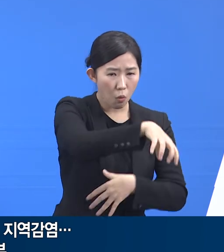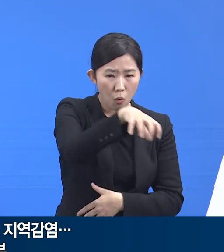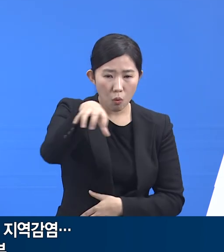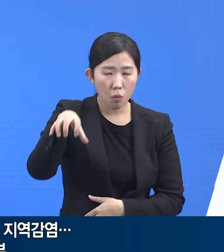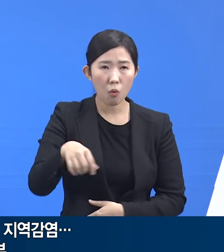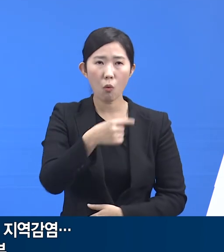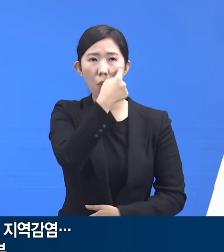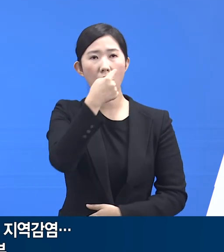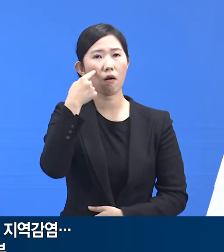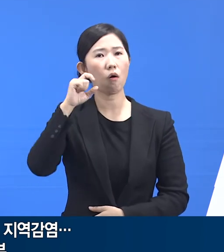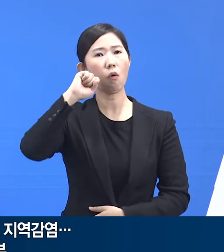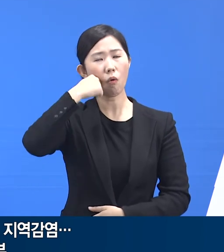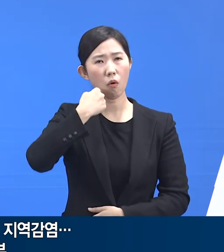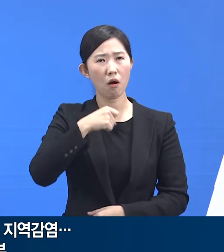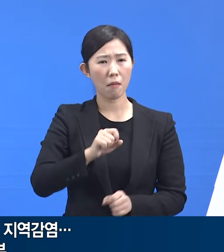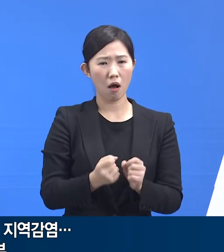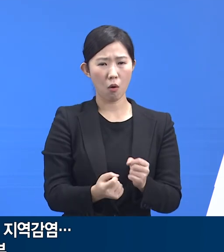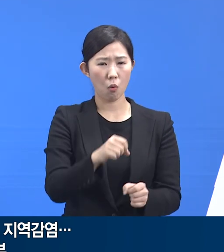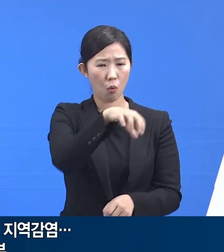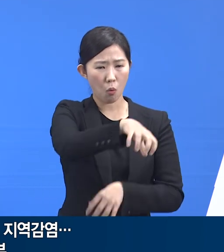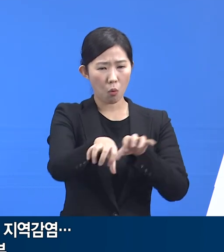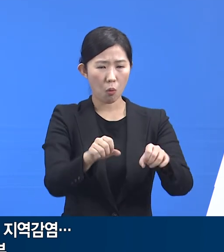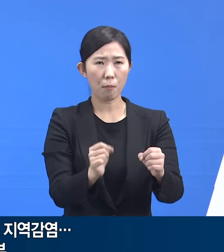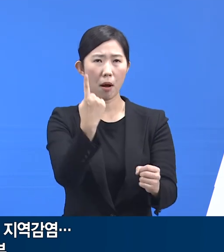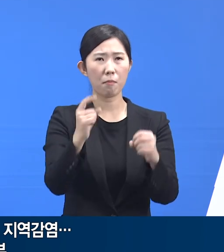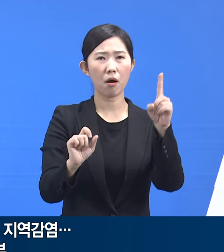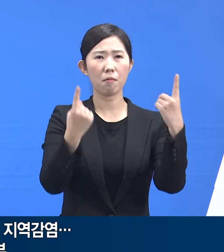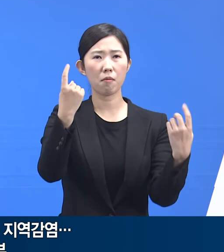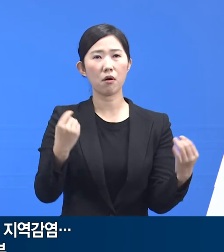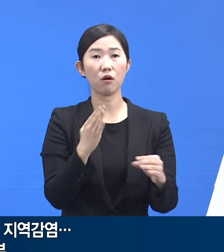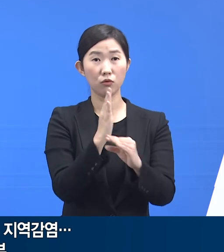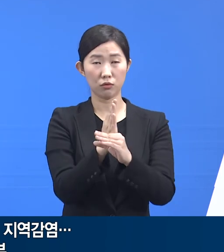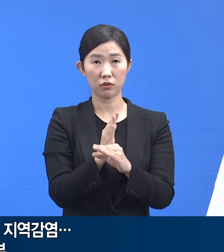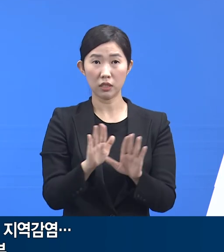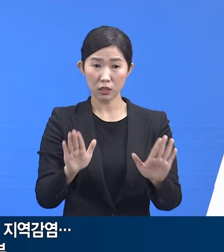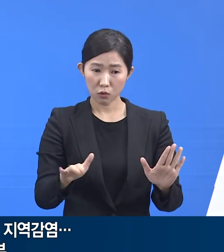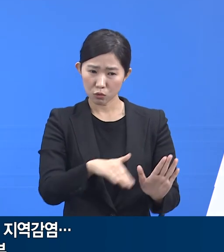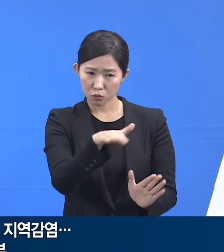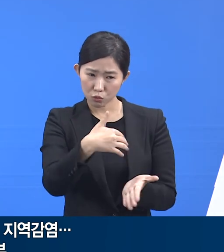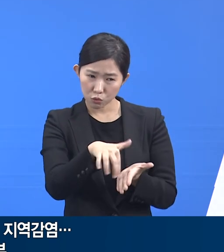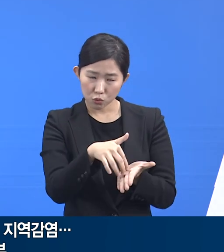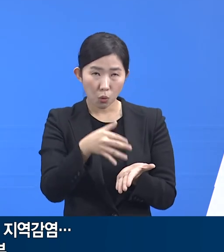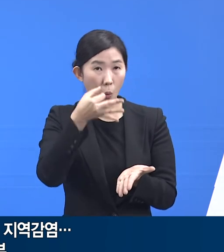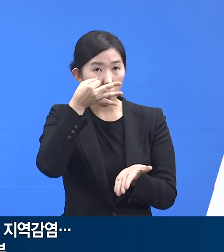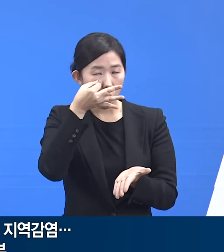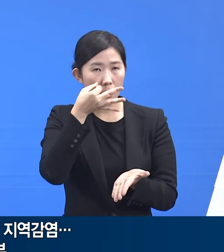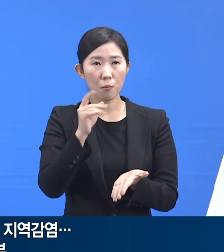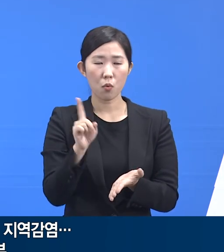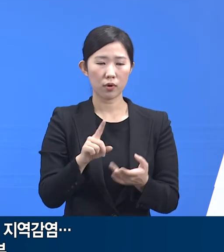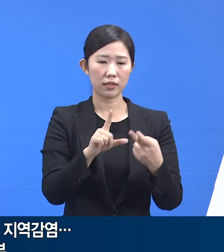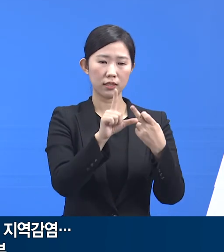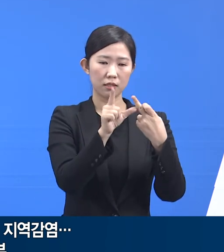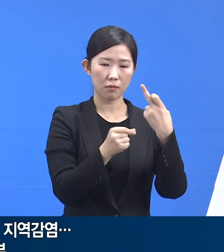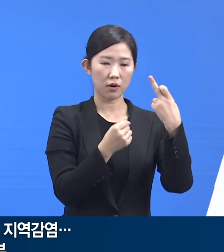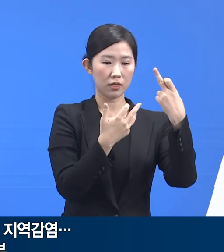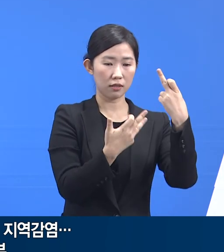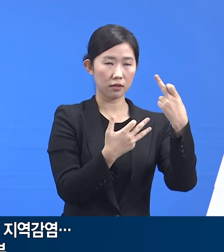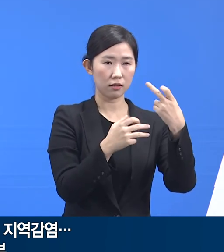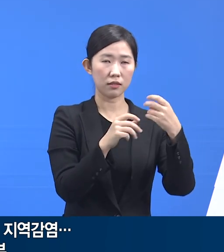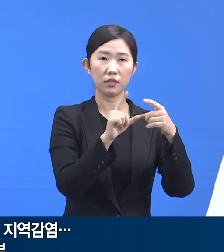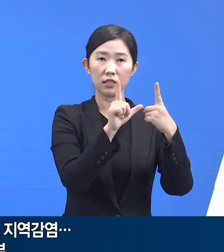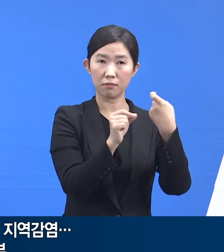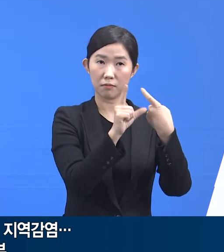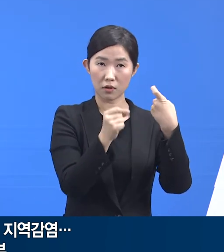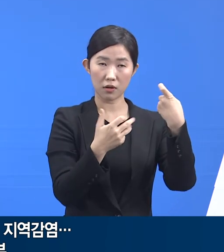산발적인 특성을 가지고 있습니다. 이러한 특성은 통계에서도 드러납니다. 11월 18일 감염 공로가